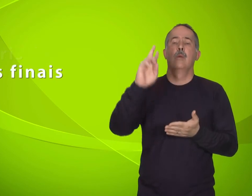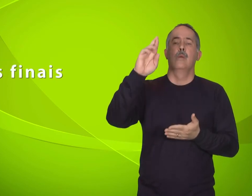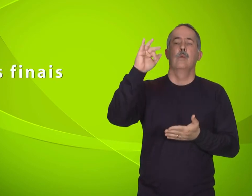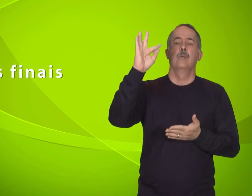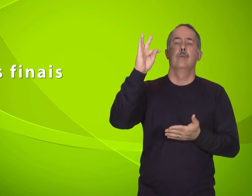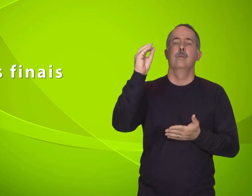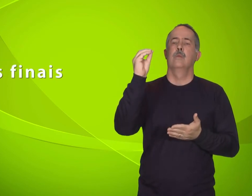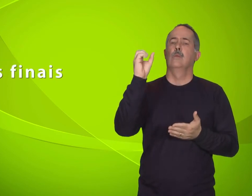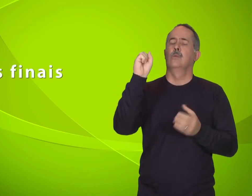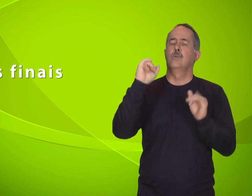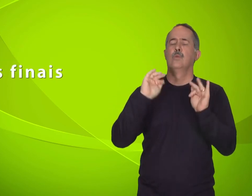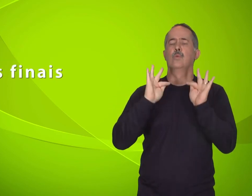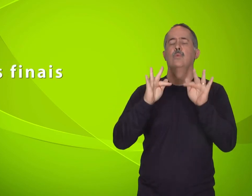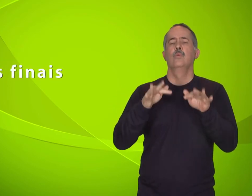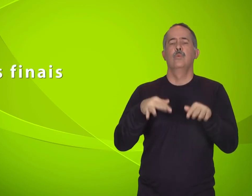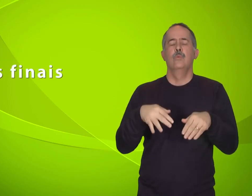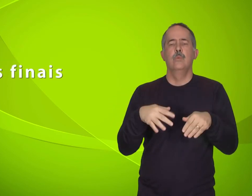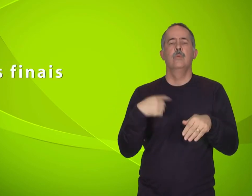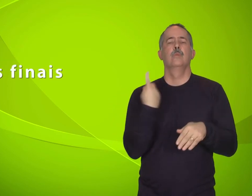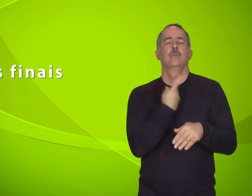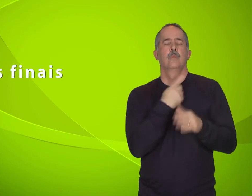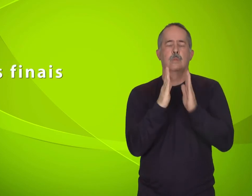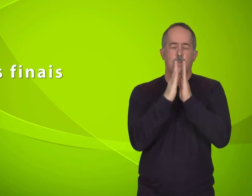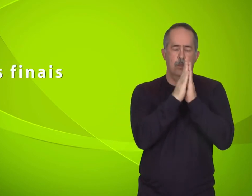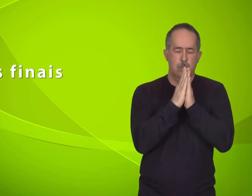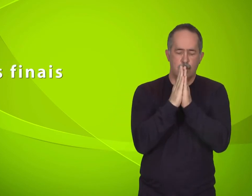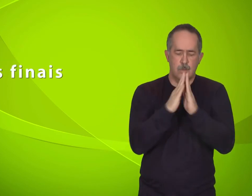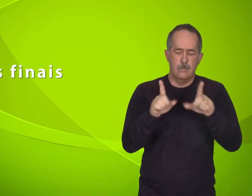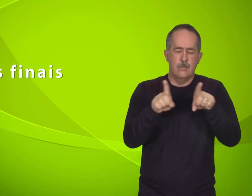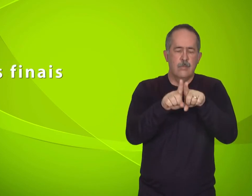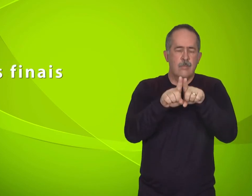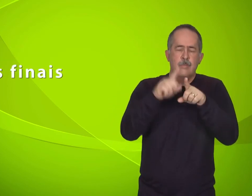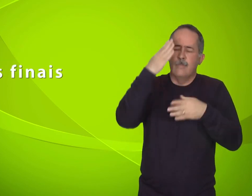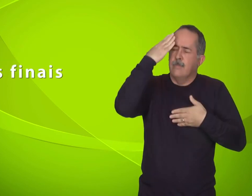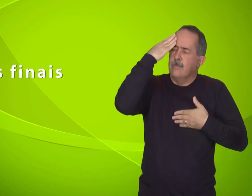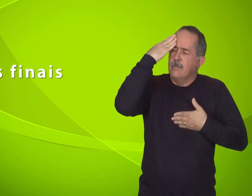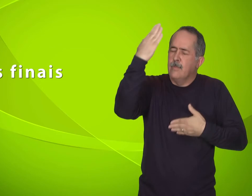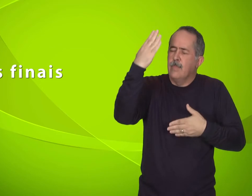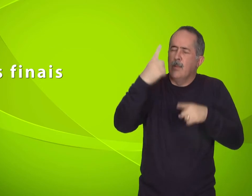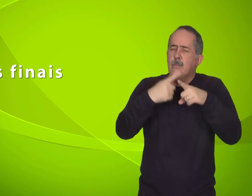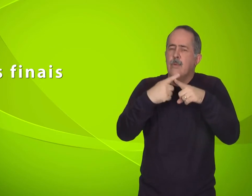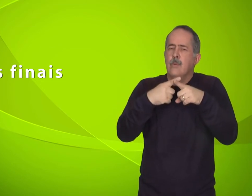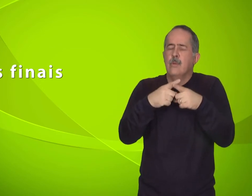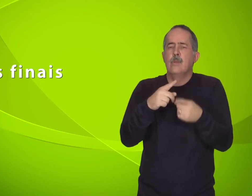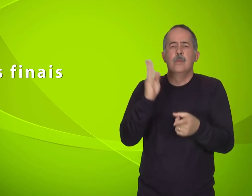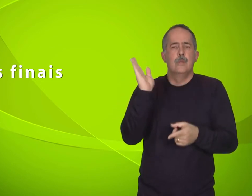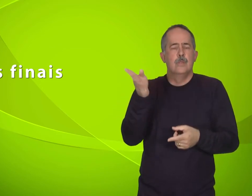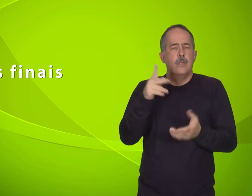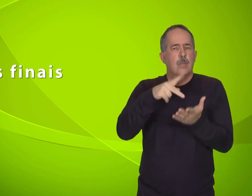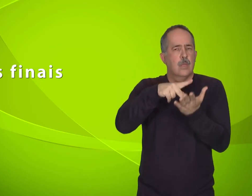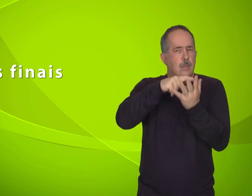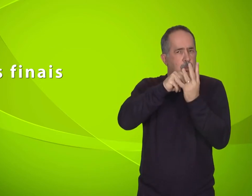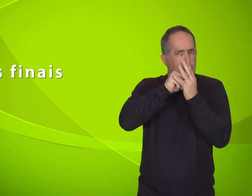onde rezamos e agradecemos pelo mistério celebrado.